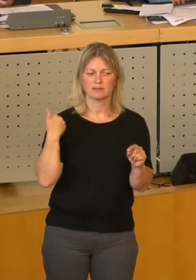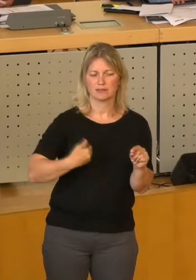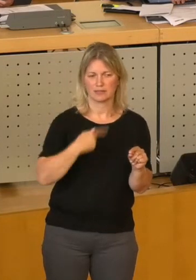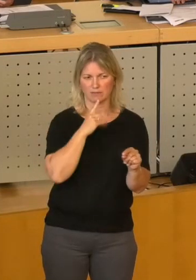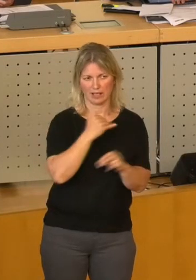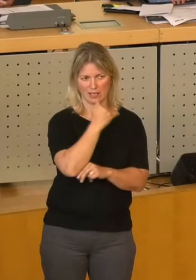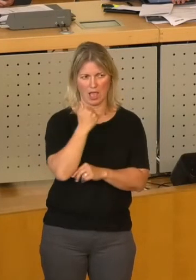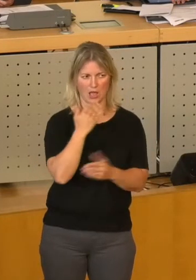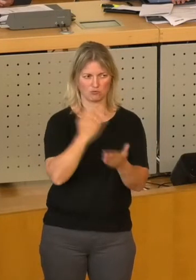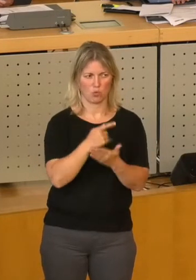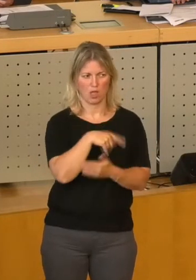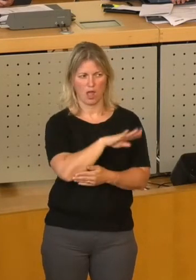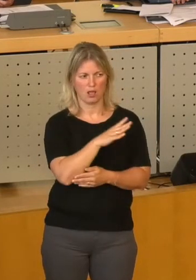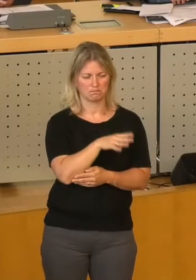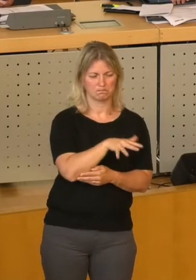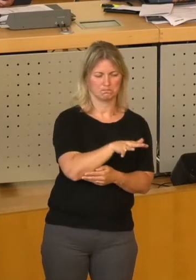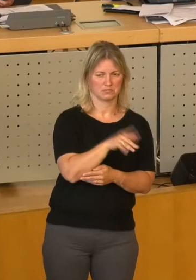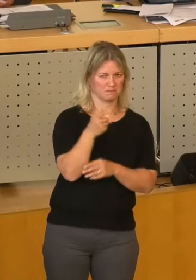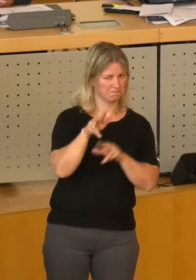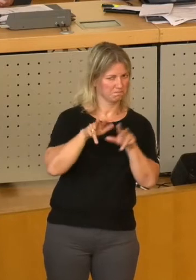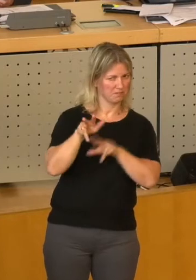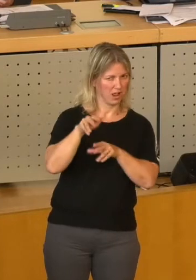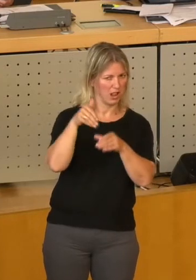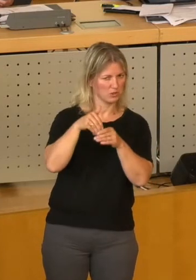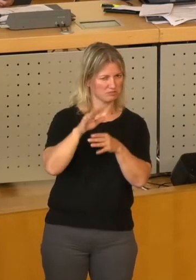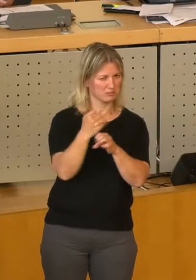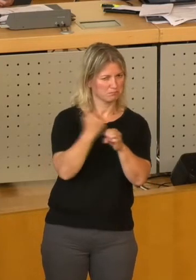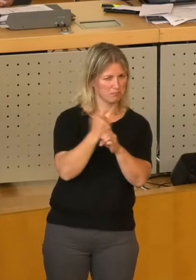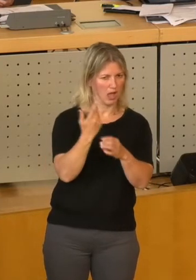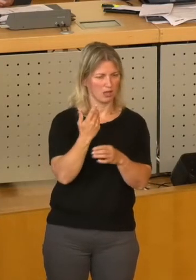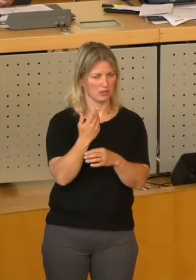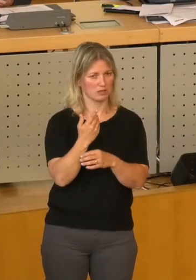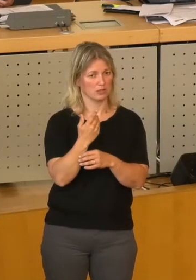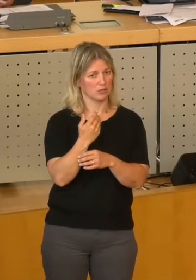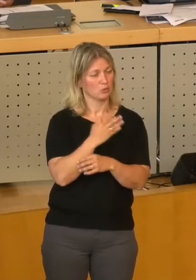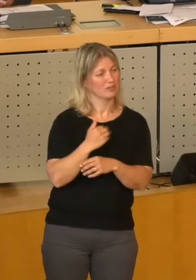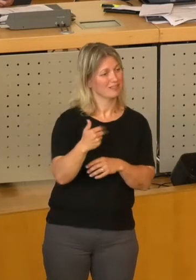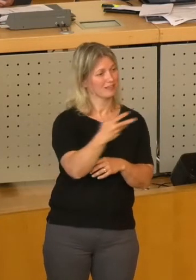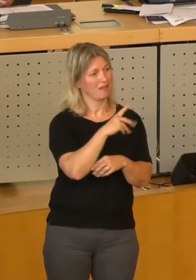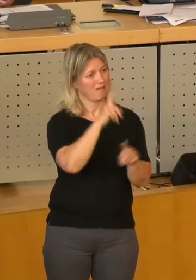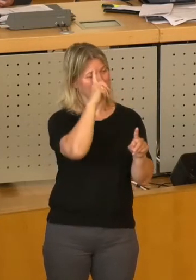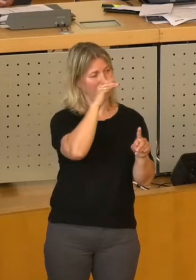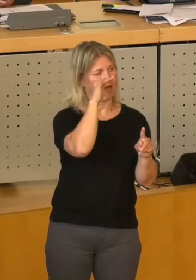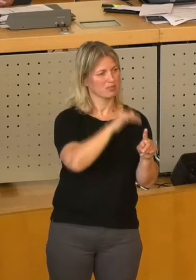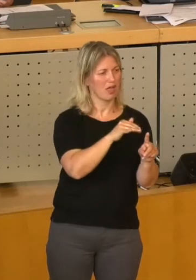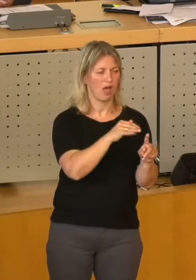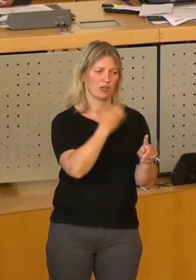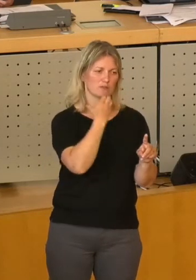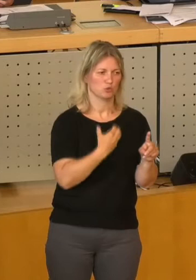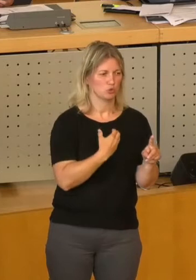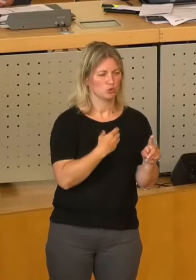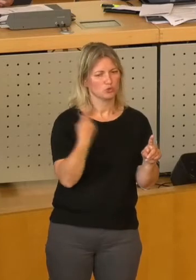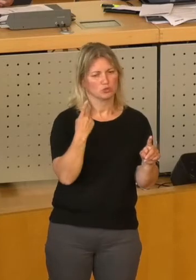allem, was die Verwaltung macht und die Sehnsucht zumindest von einigen Teilen dieses Rates, doch möglichst bis ins kleinste